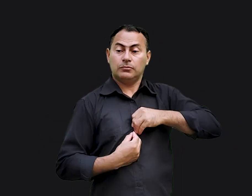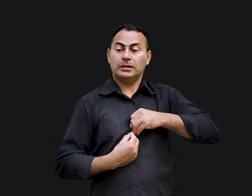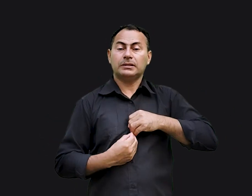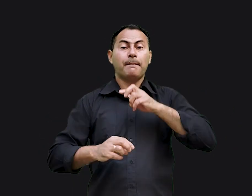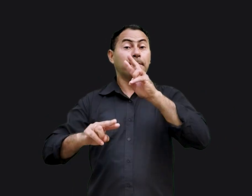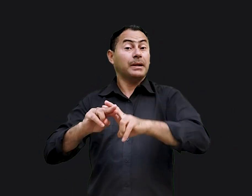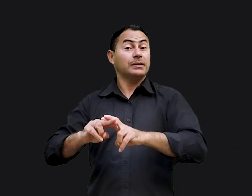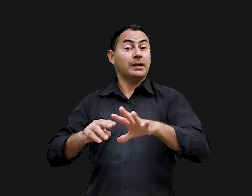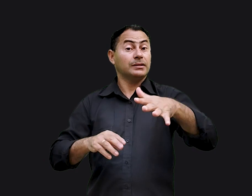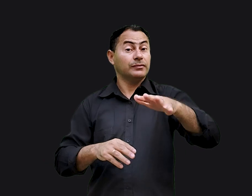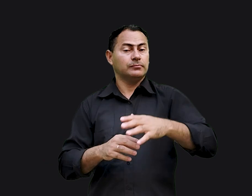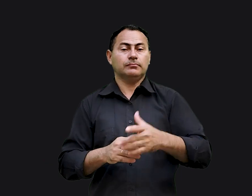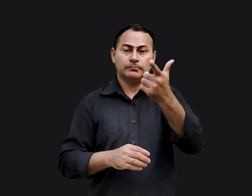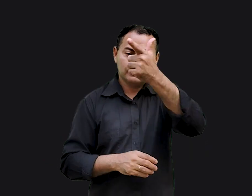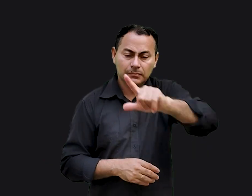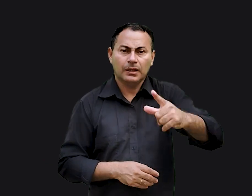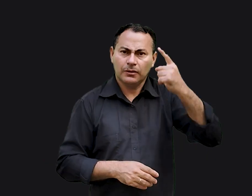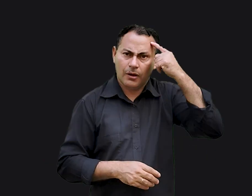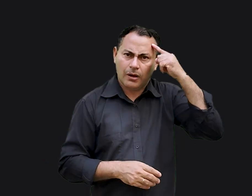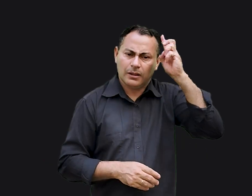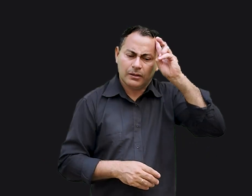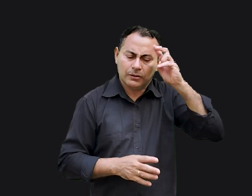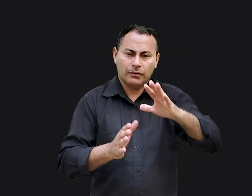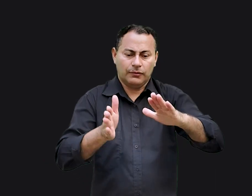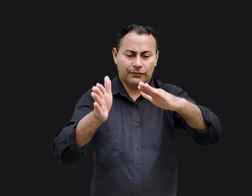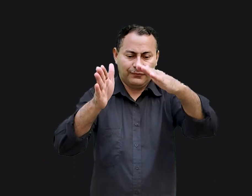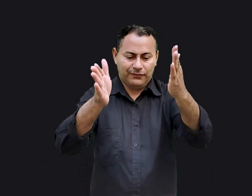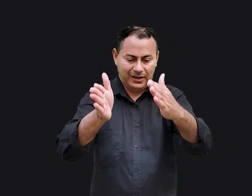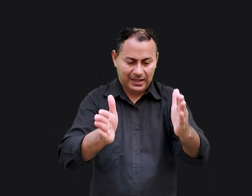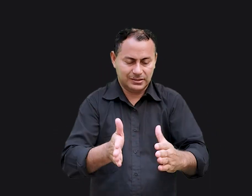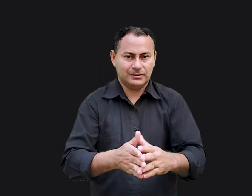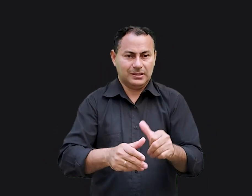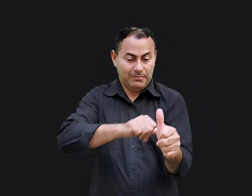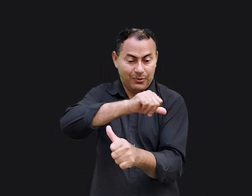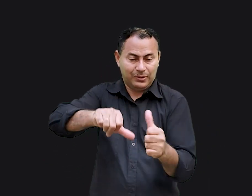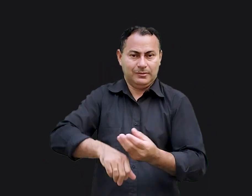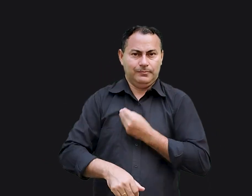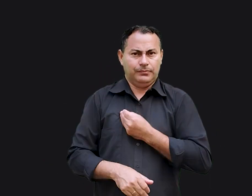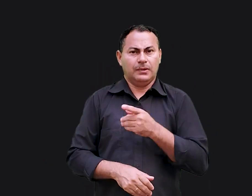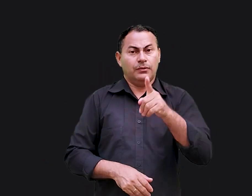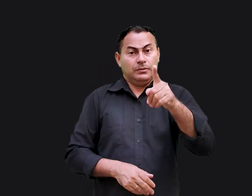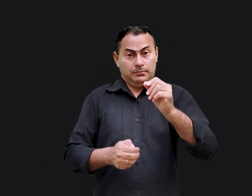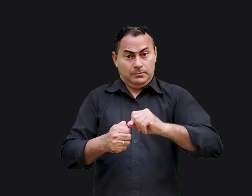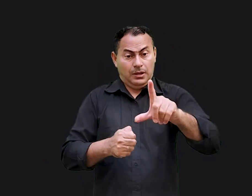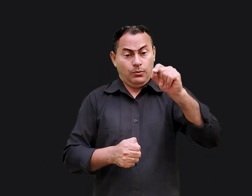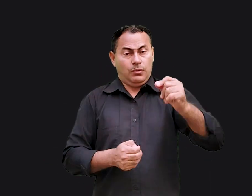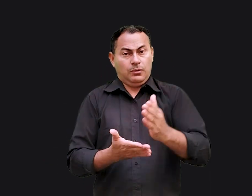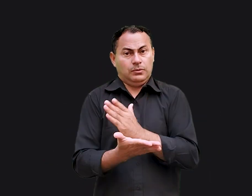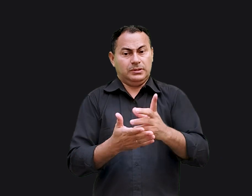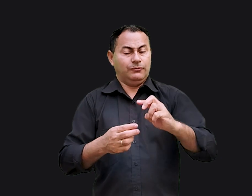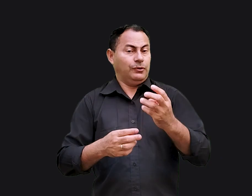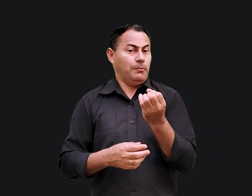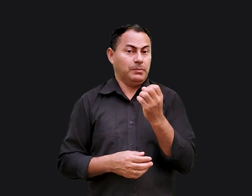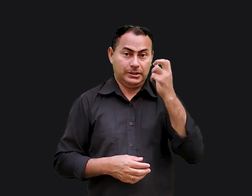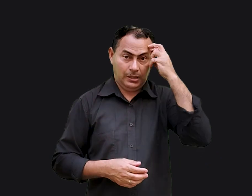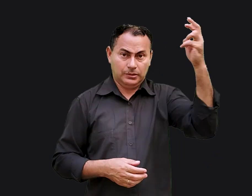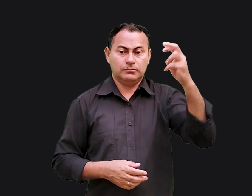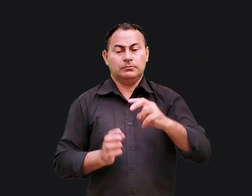espiritualmente cativo pense novamente no vaso reciclado talvez você tenha feito algumas escolhas que não foram sábias